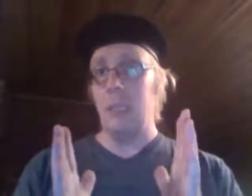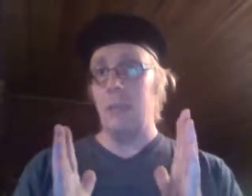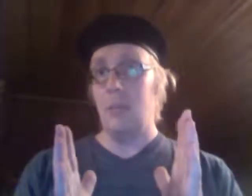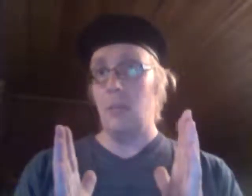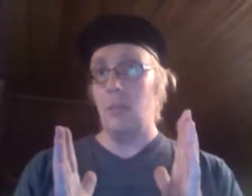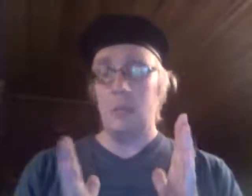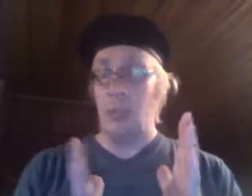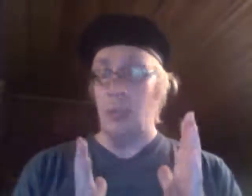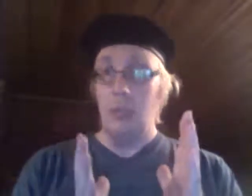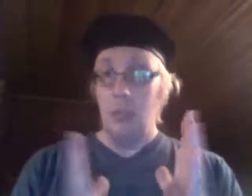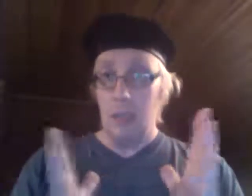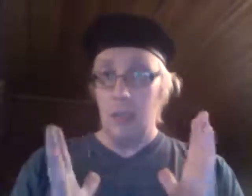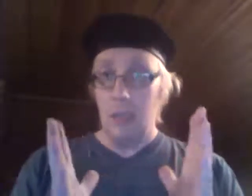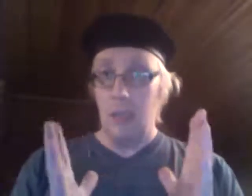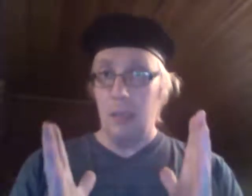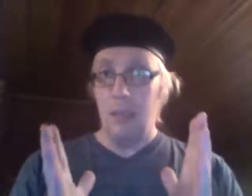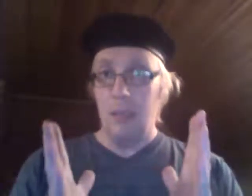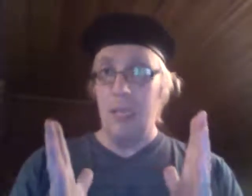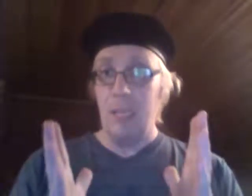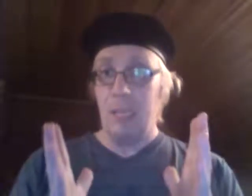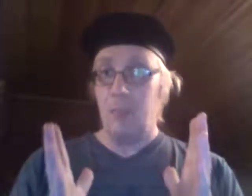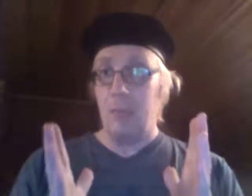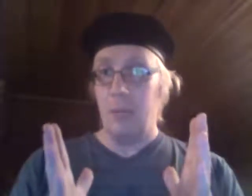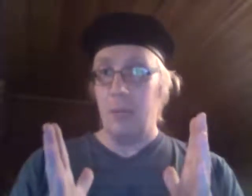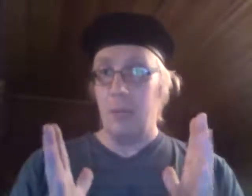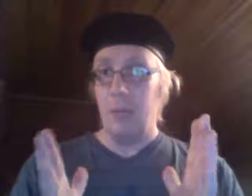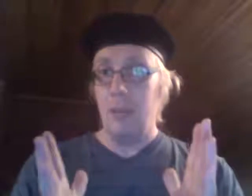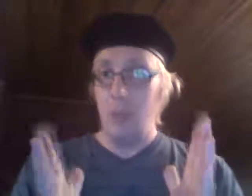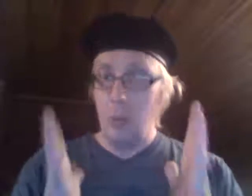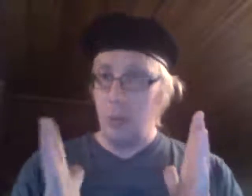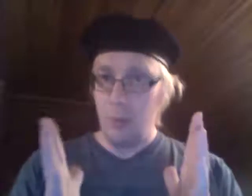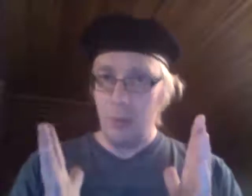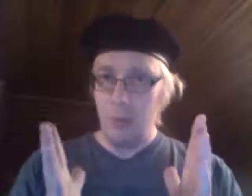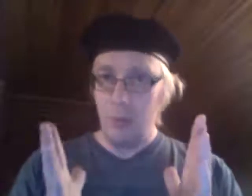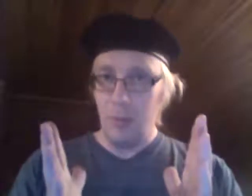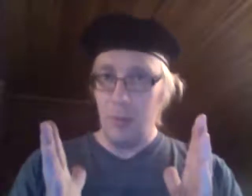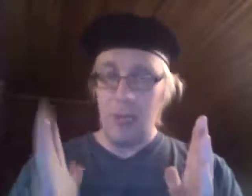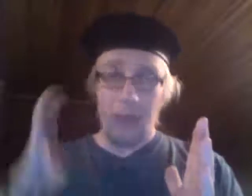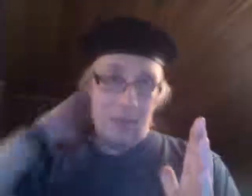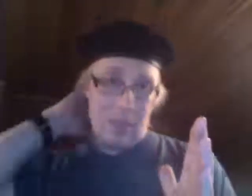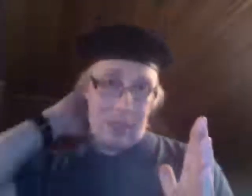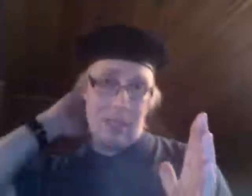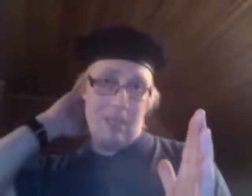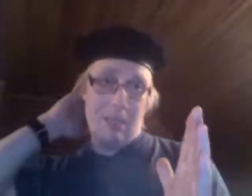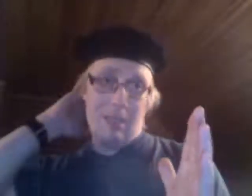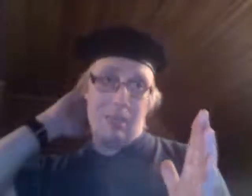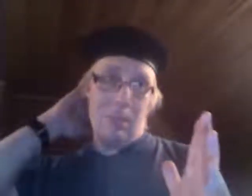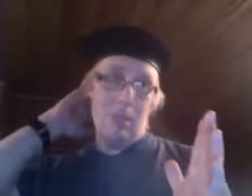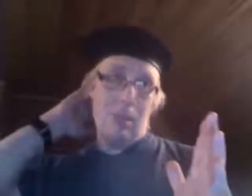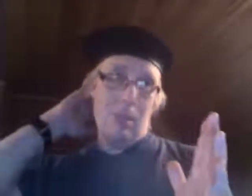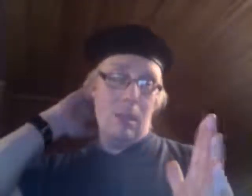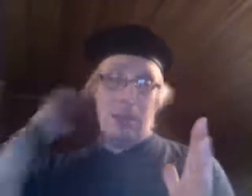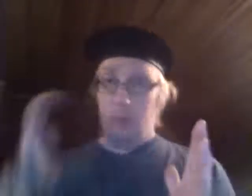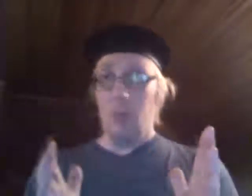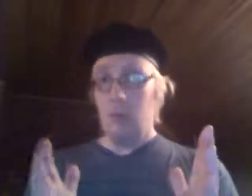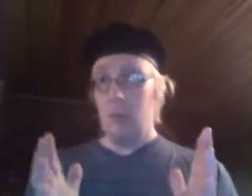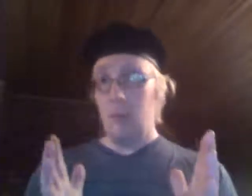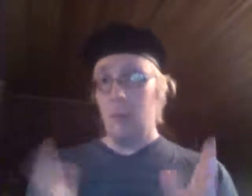ilmastonmuutosta ja niin edespäin. Nyt! Tämä Brasilian metsäpalot ja kulotukset ja muuta,